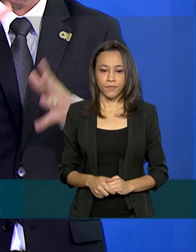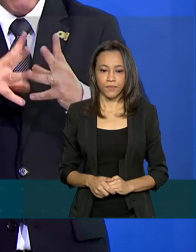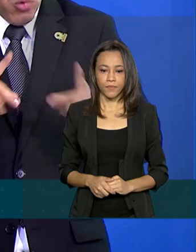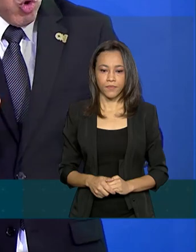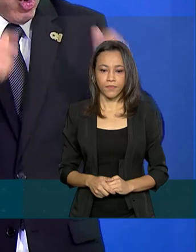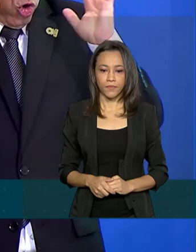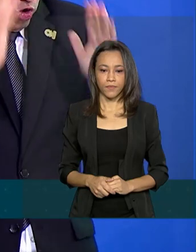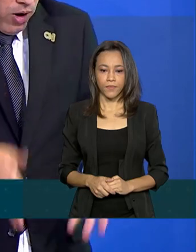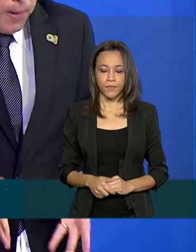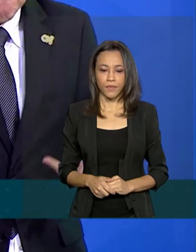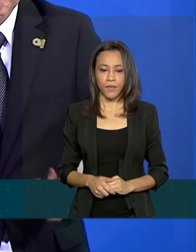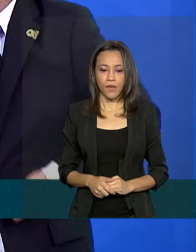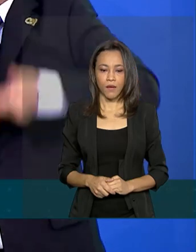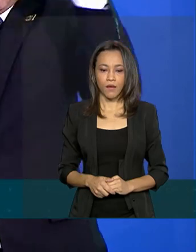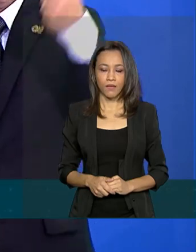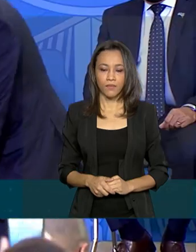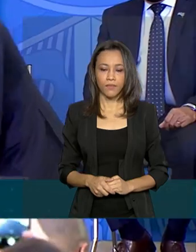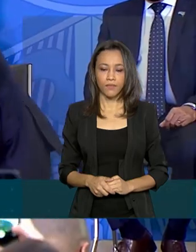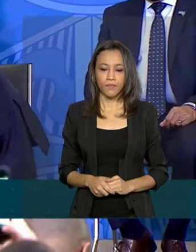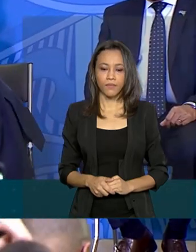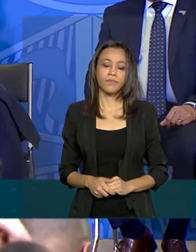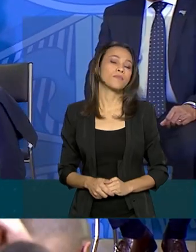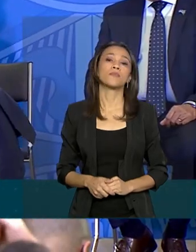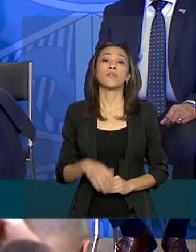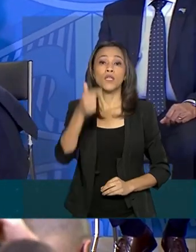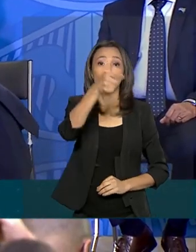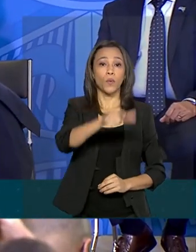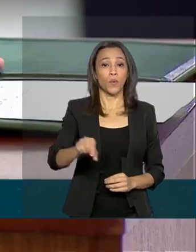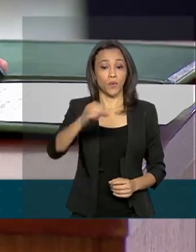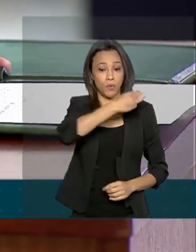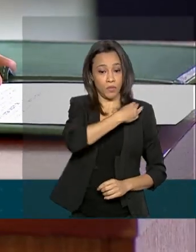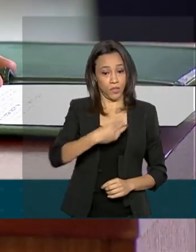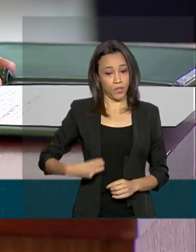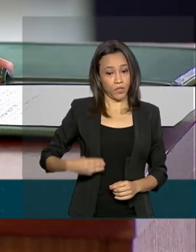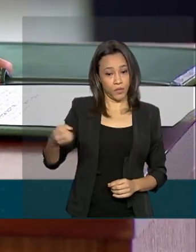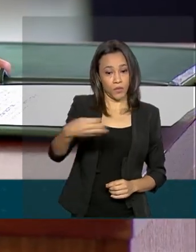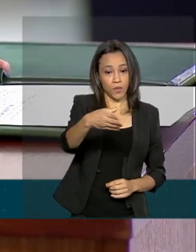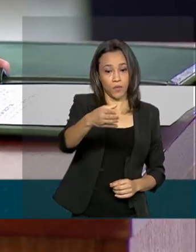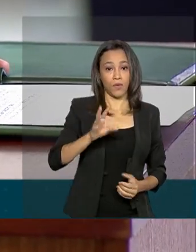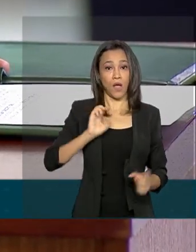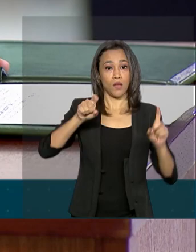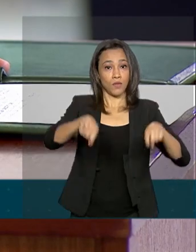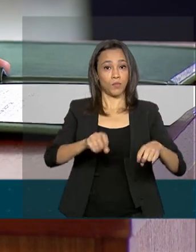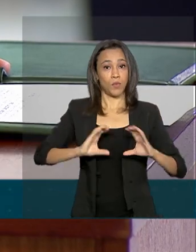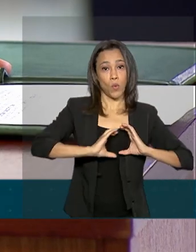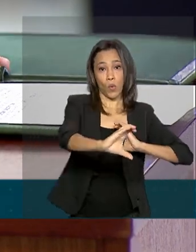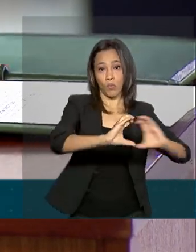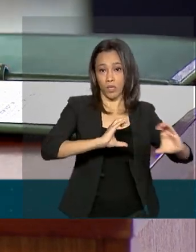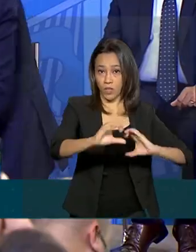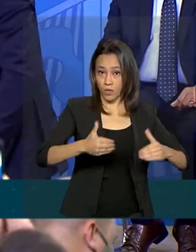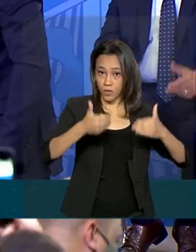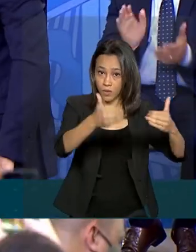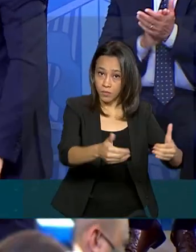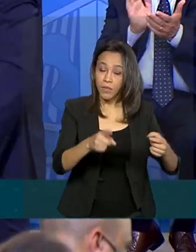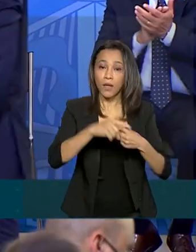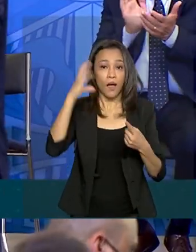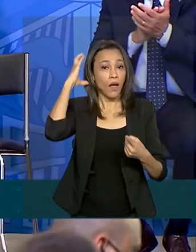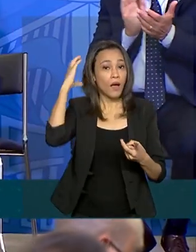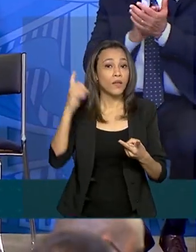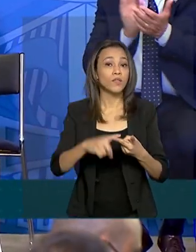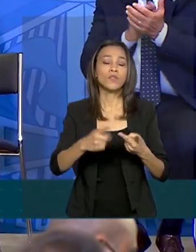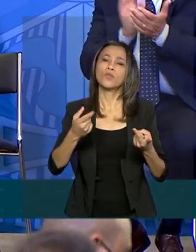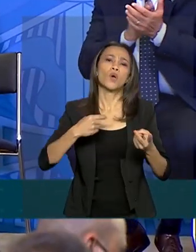pandemia e nós temos todas as condições de fazer isso. E Fábio Faria assumiu as comunicações, vai cuidar da rádio difusão e